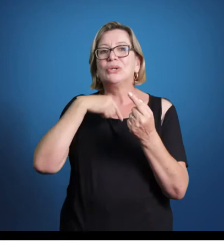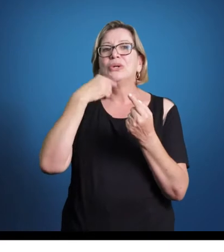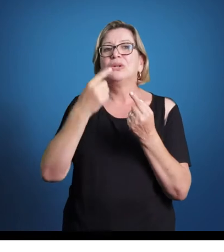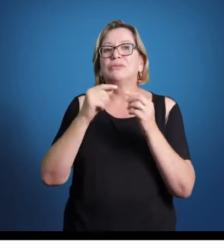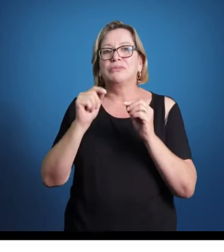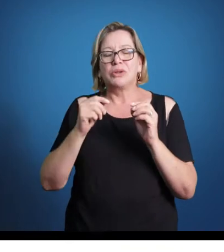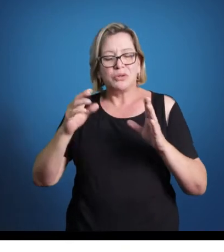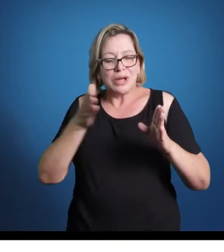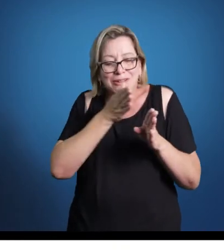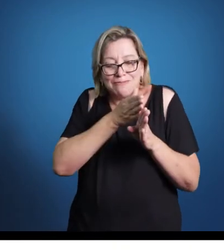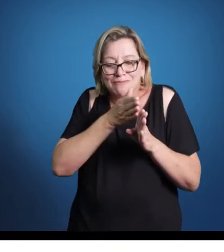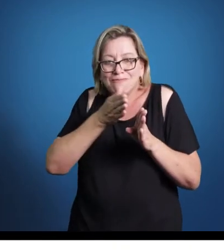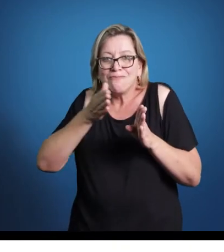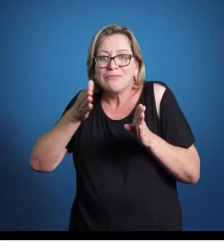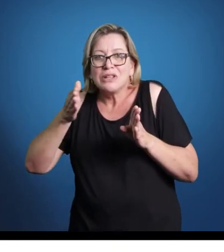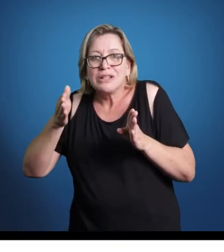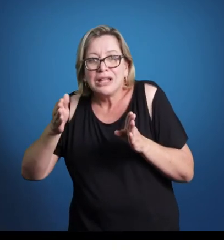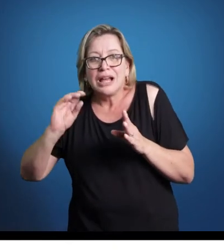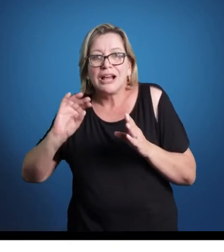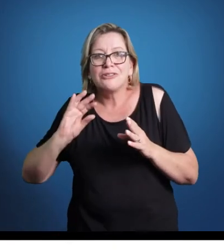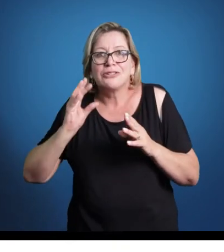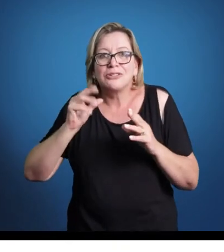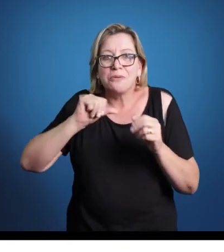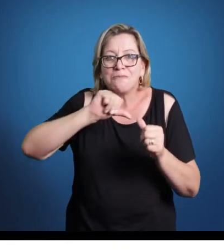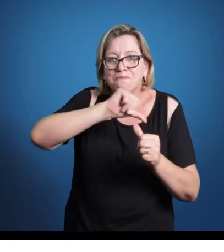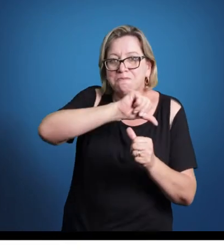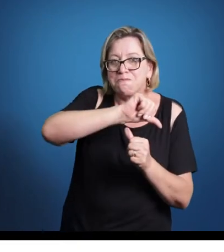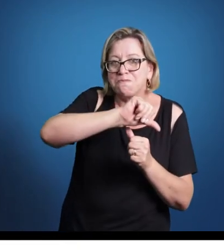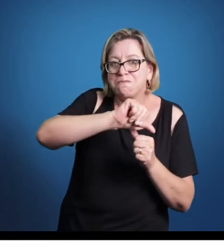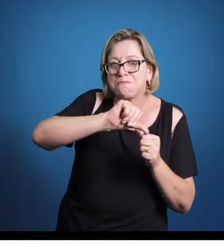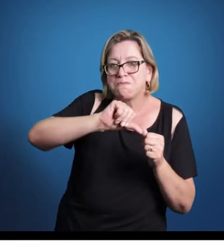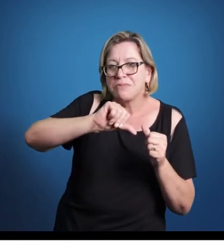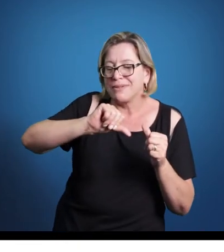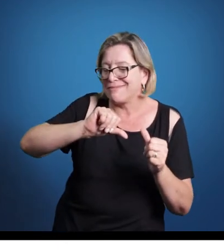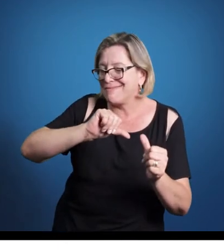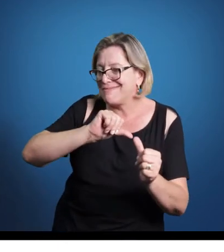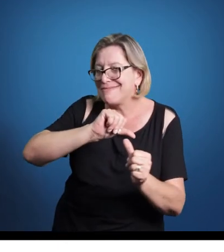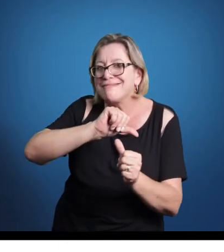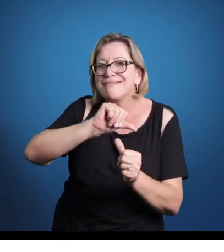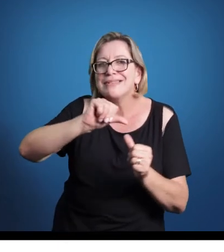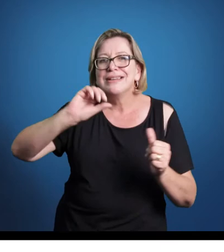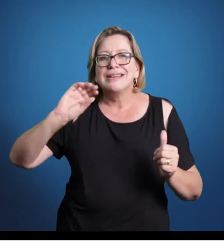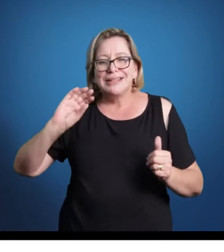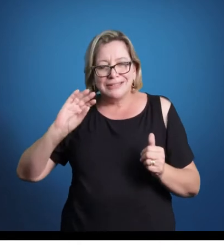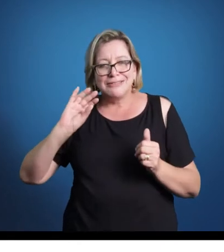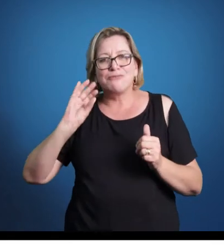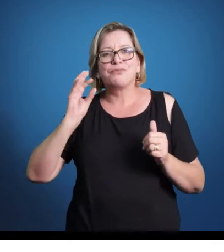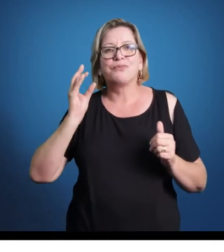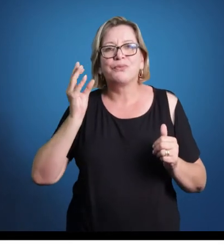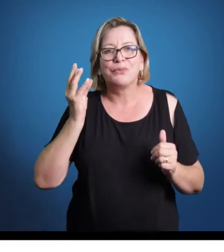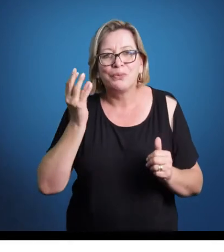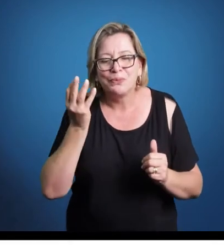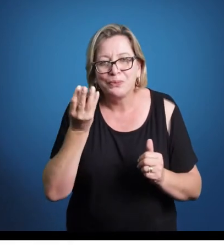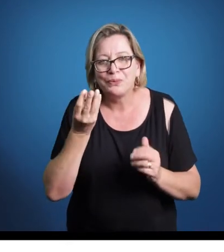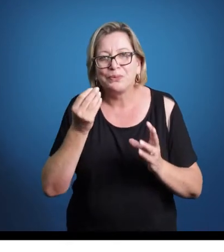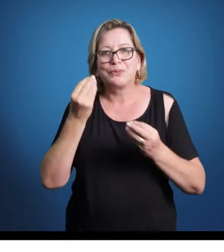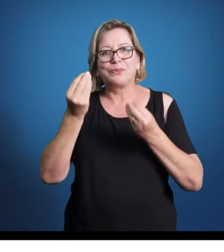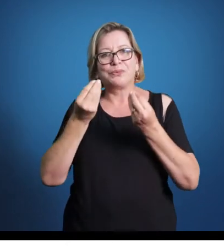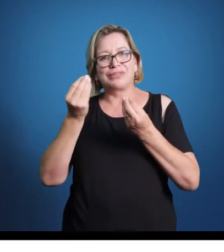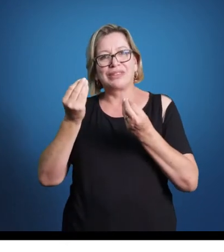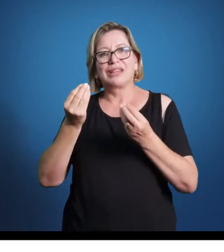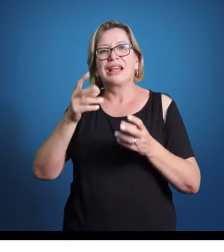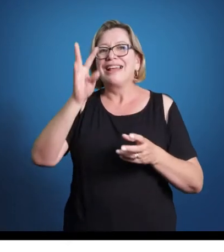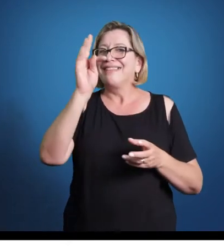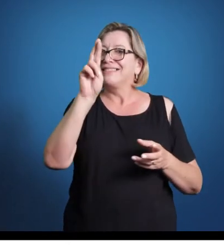Durante o Renascimento foi havendo a transição, na época não se sabia que era uma transição, eles não tinham vivido a história dos séculos XVIII, XIX